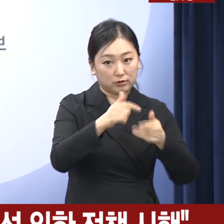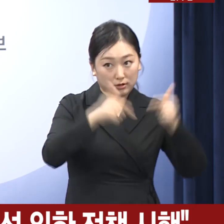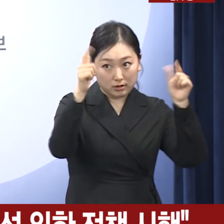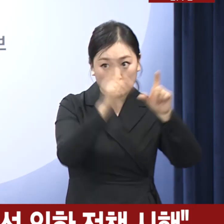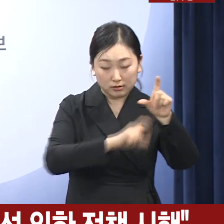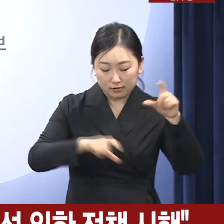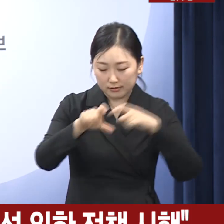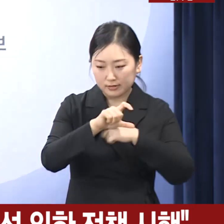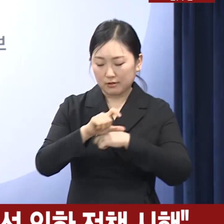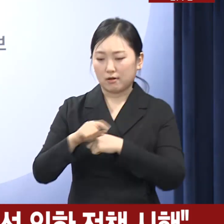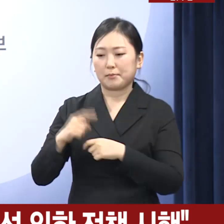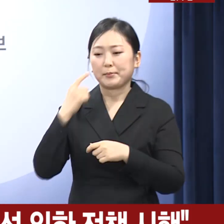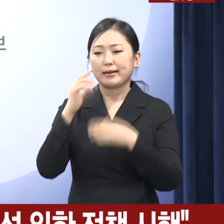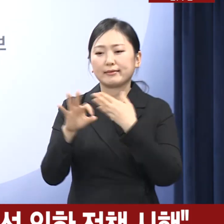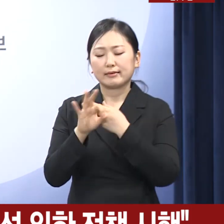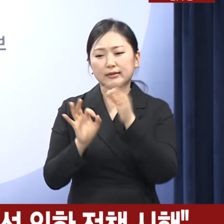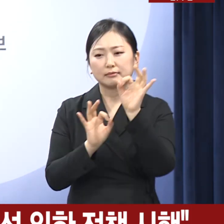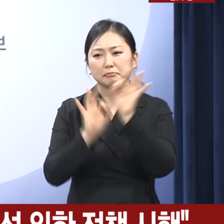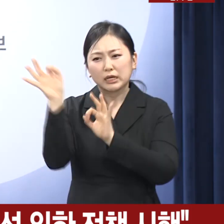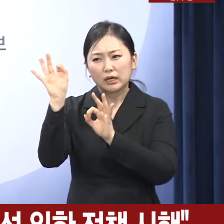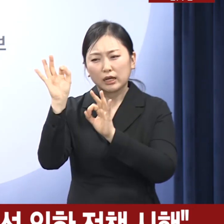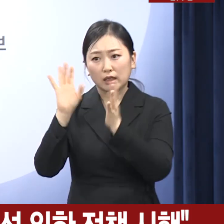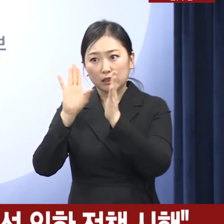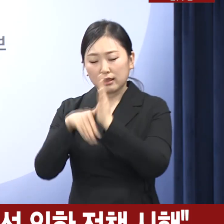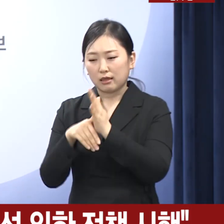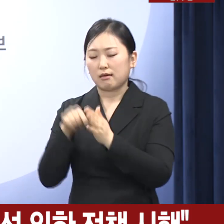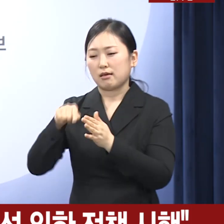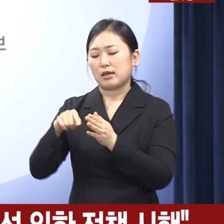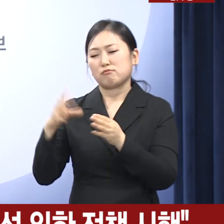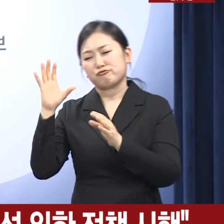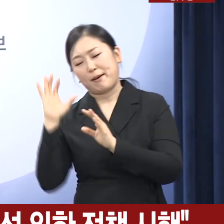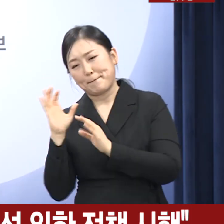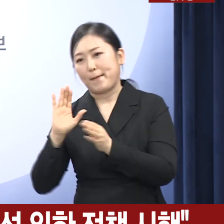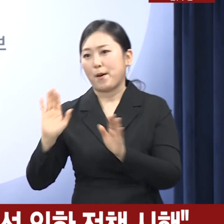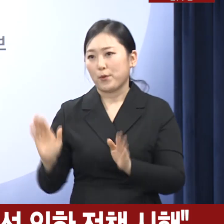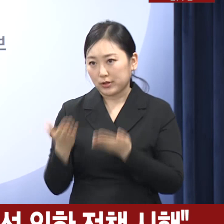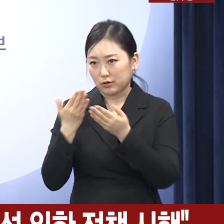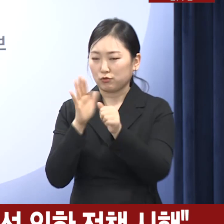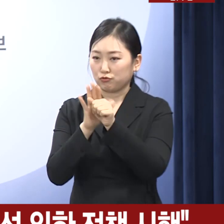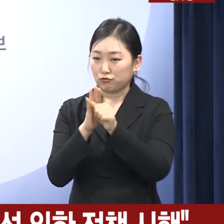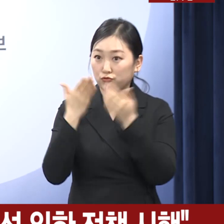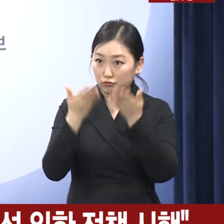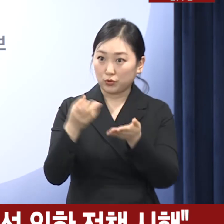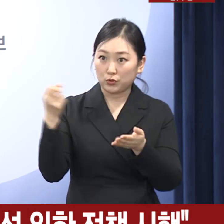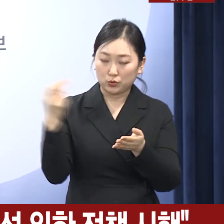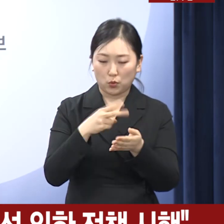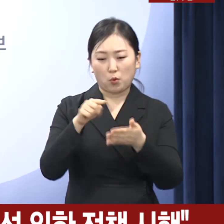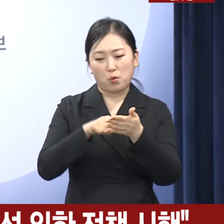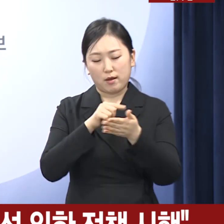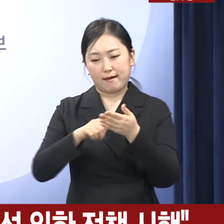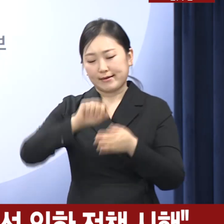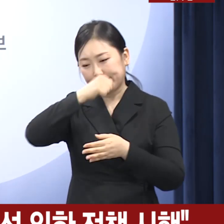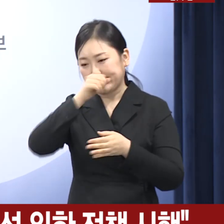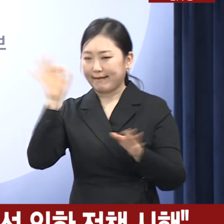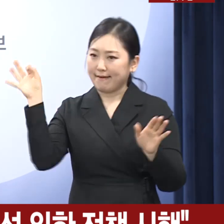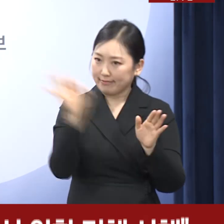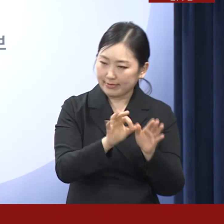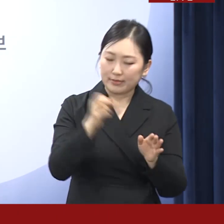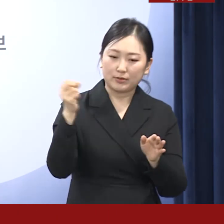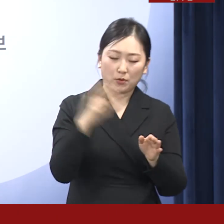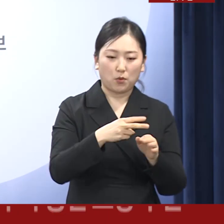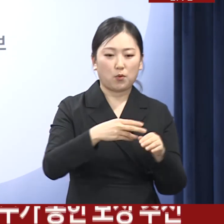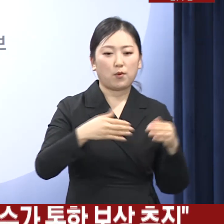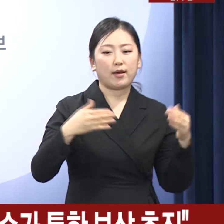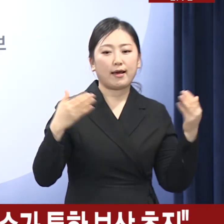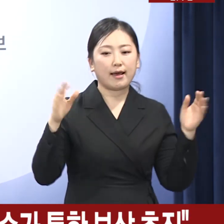공공정책 숙가를 통한 충분한 보상과 전문의 채용 확대, 전공의 근로 부담 완화 및